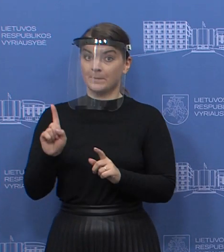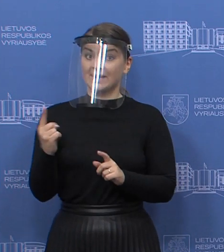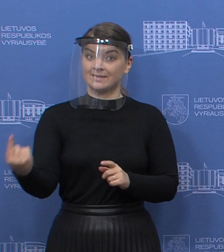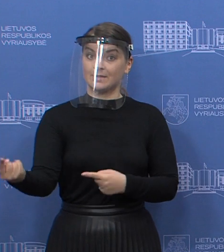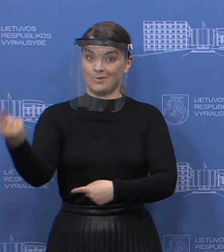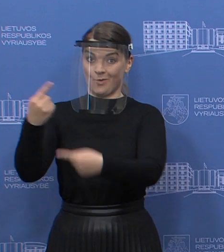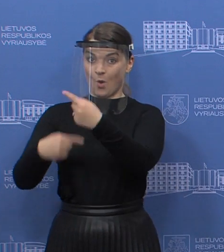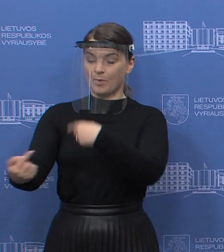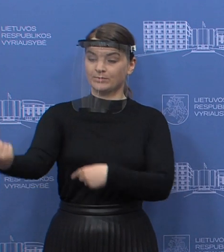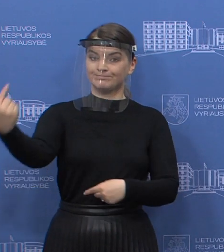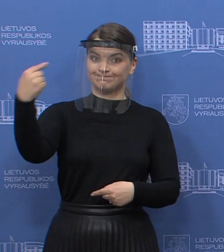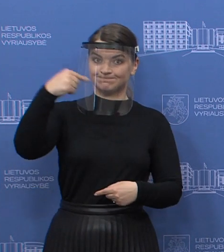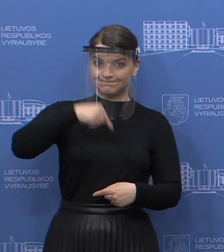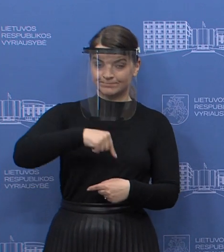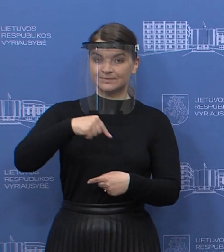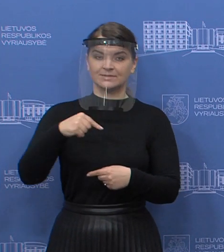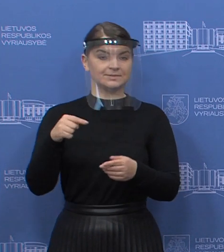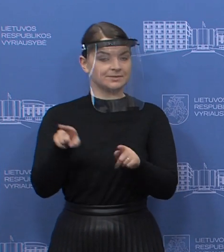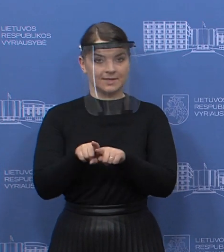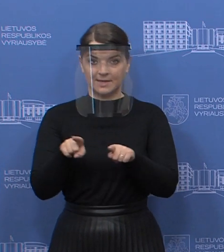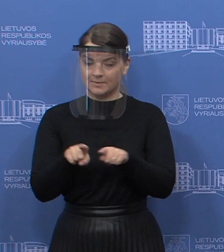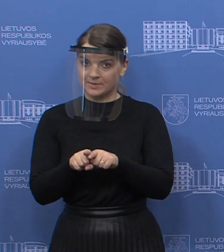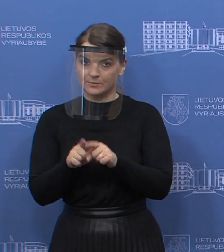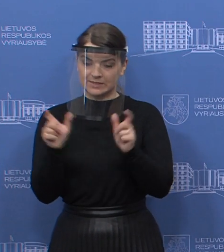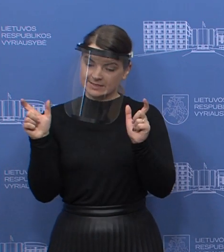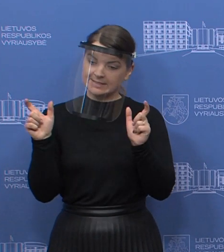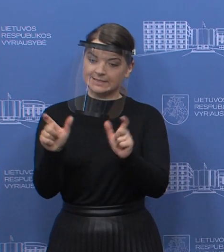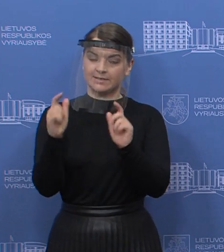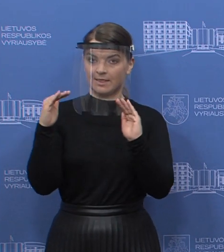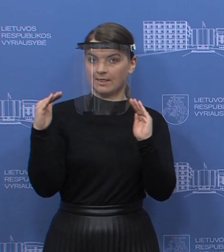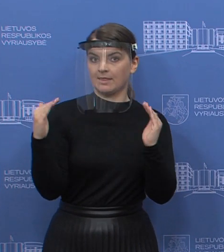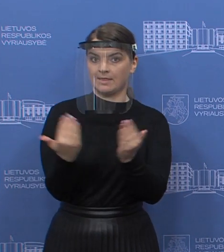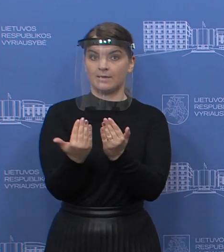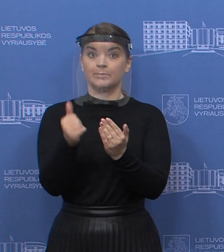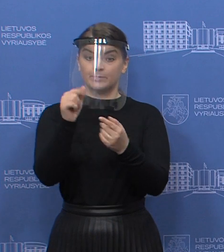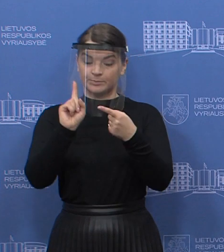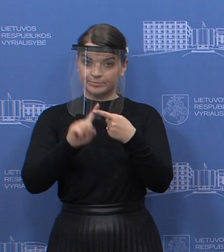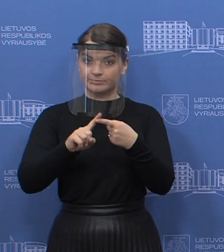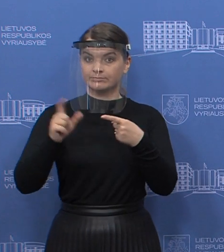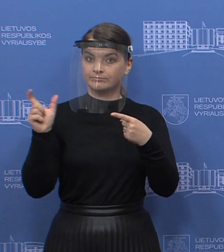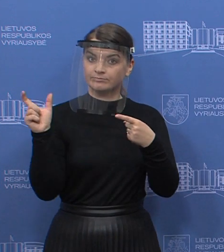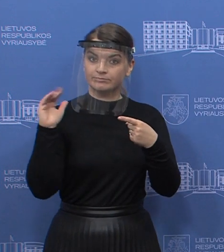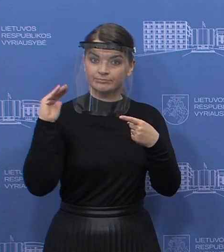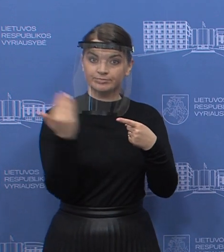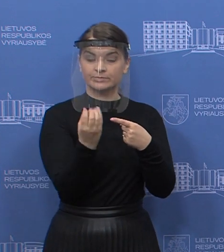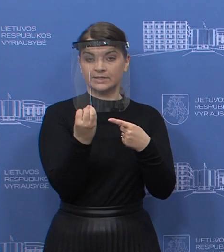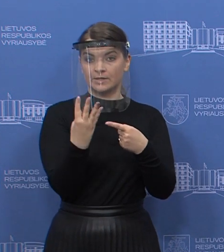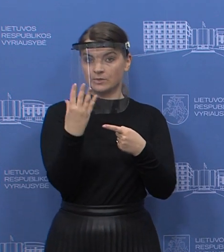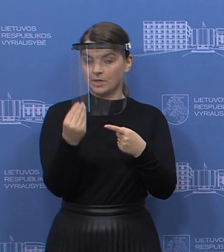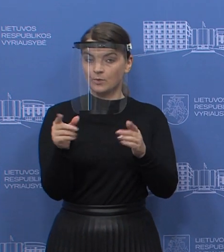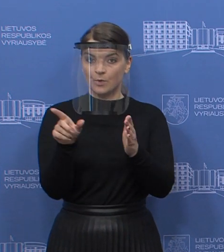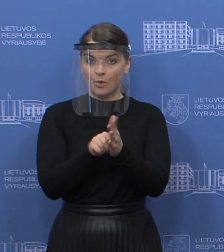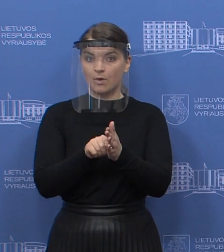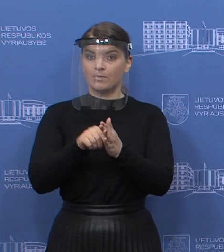Atvykti taikomas visas ypatingas režimas, kuris taikomas buvo iki šiol. Tai yra karantinas privalomas 14 dienų,